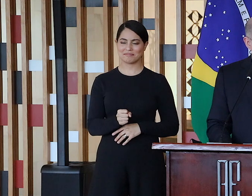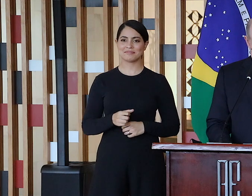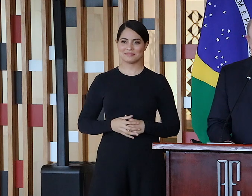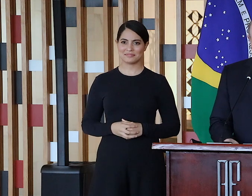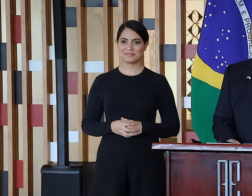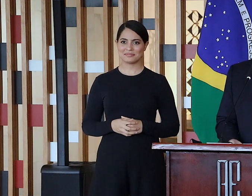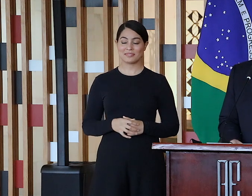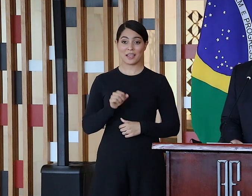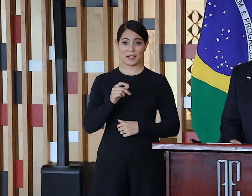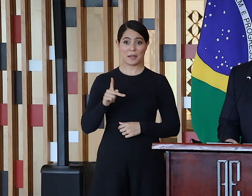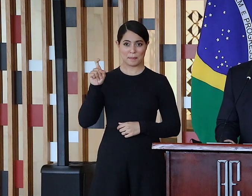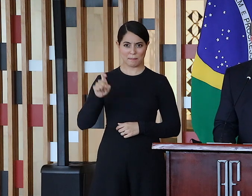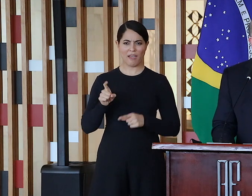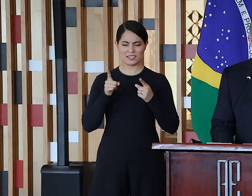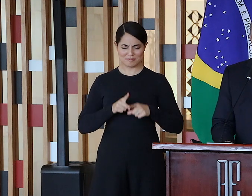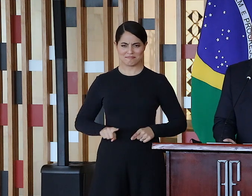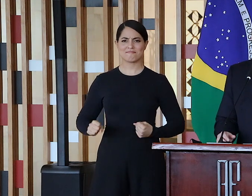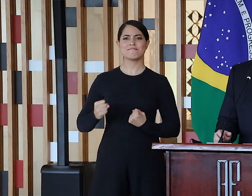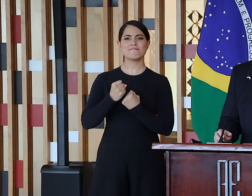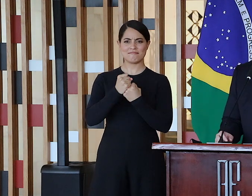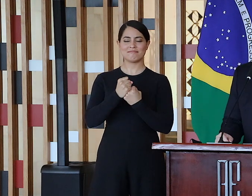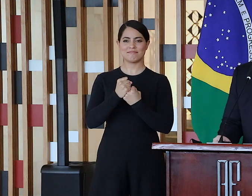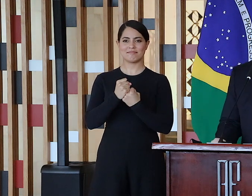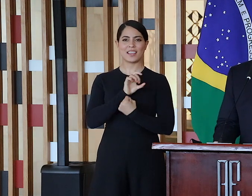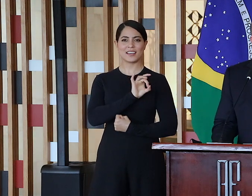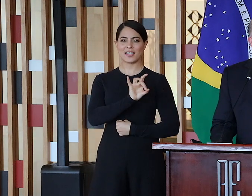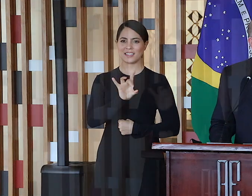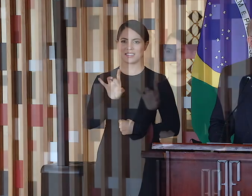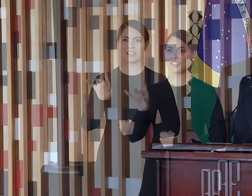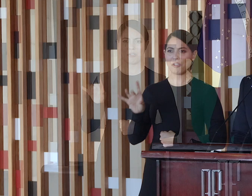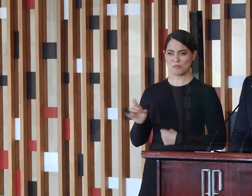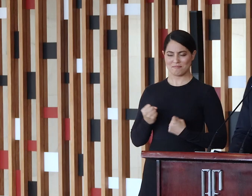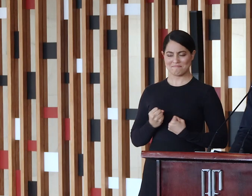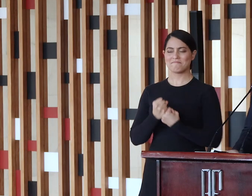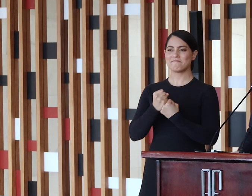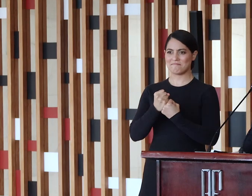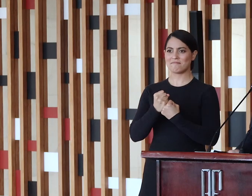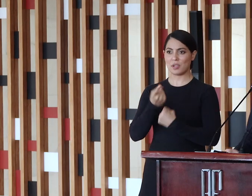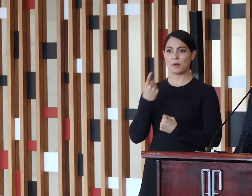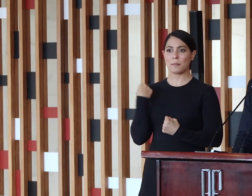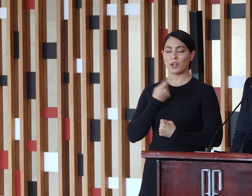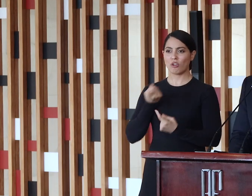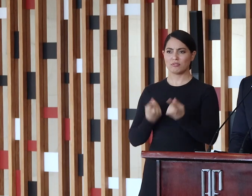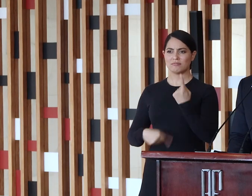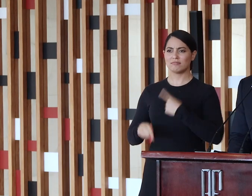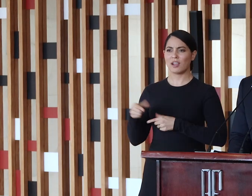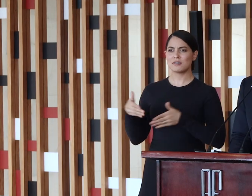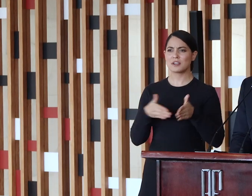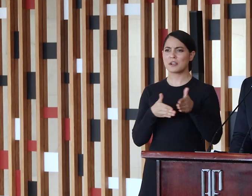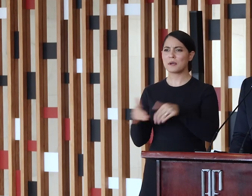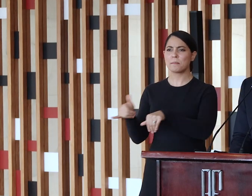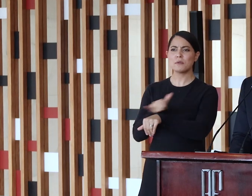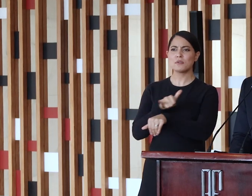com a PECS Brasil ao lado de todos e de cada um para desbravarmos juntos esses novos caminhos das